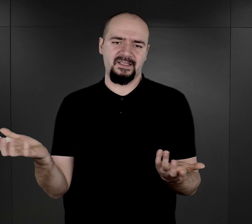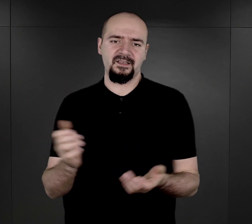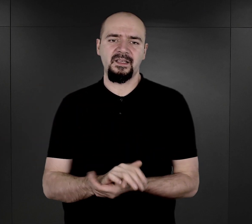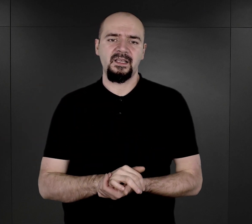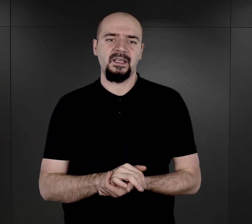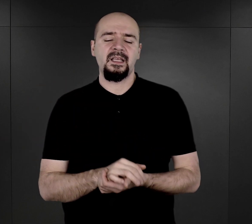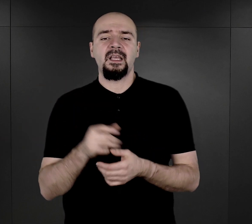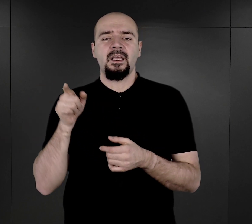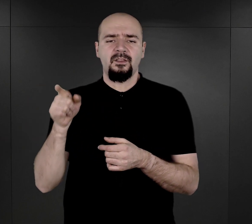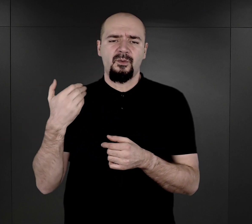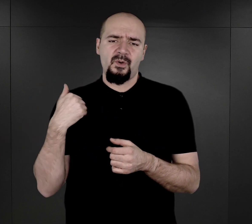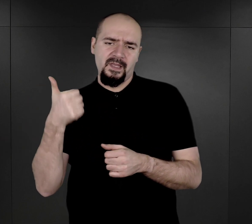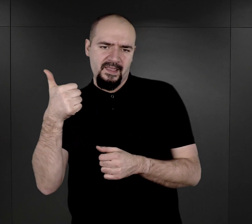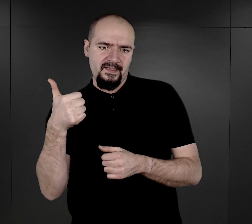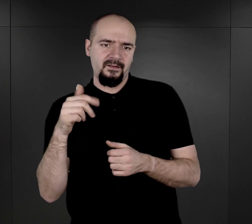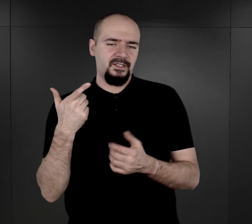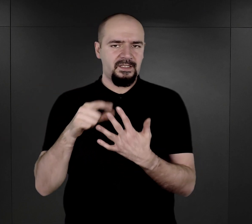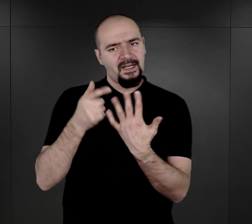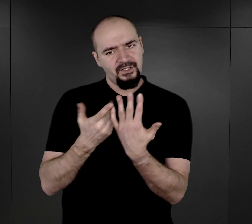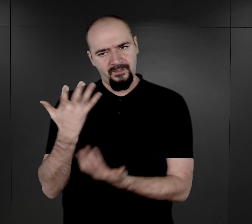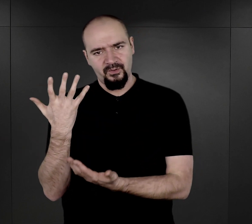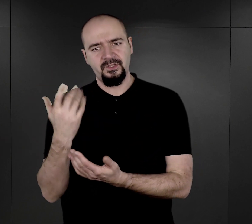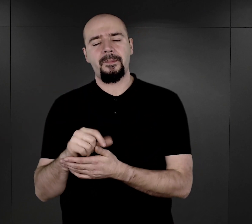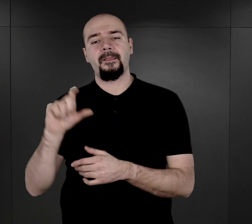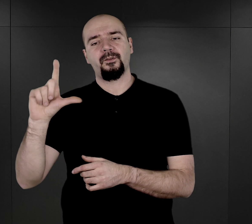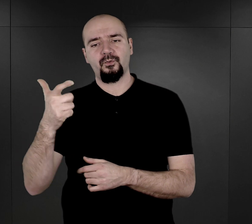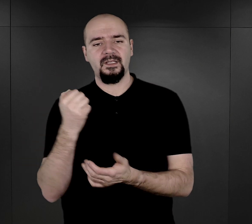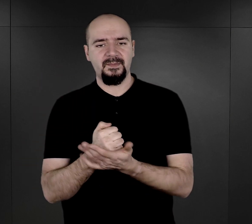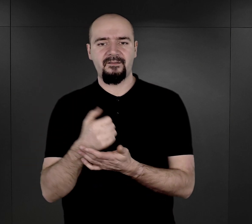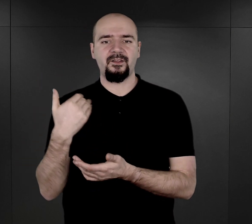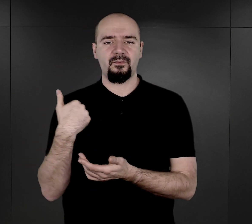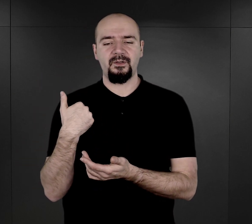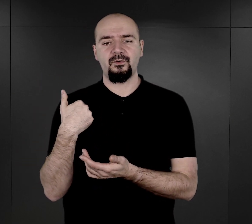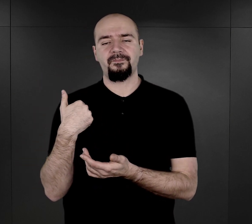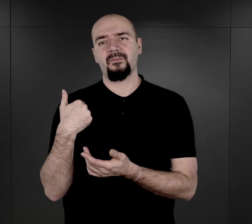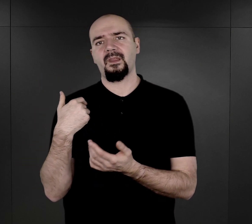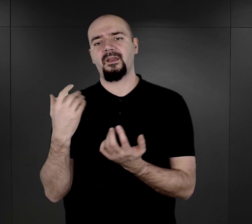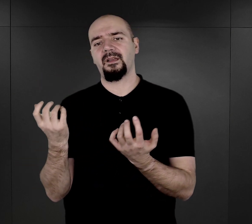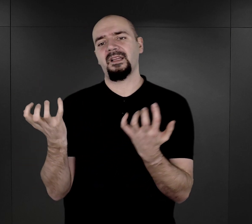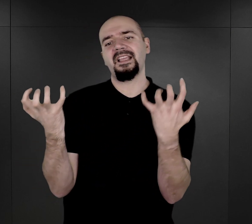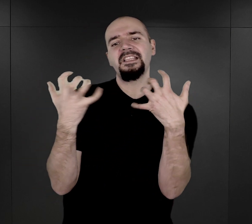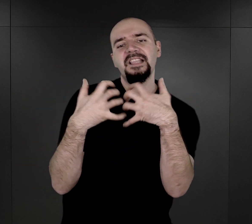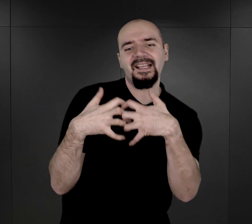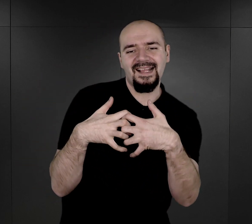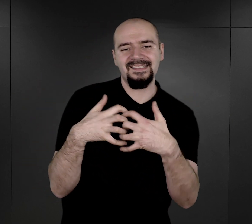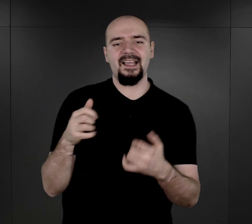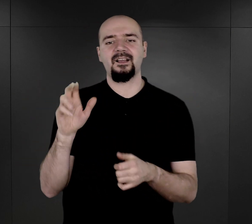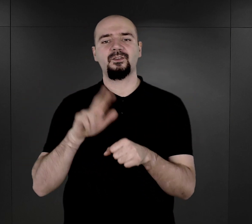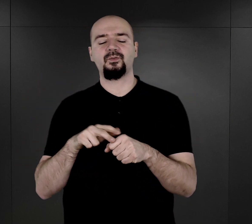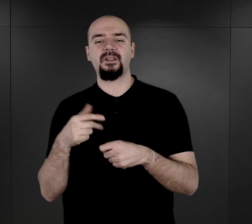Więc to była jedna kwestia, ta liczebność. Druga kwestia to ten proces integracji, który wyrażał się w tym,